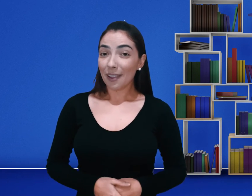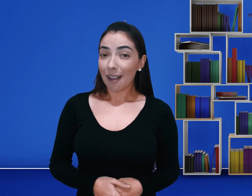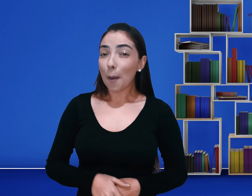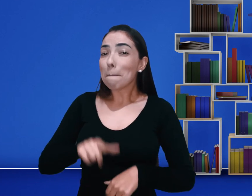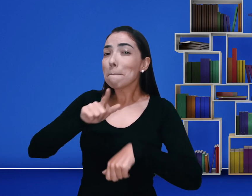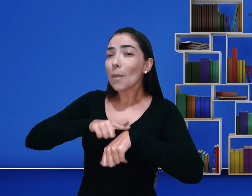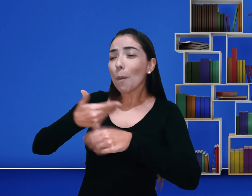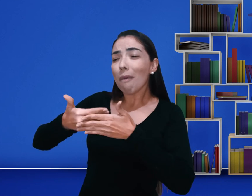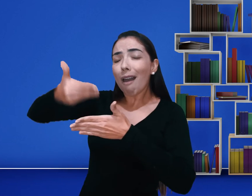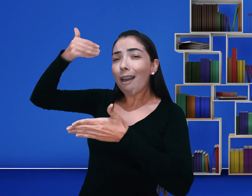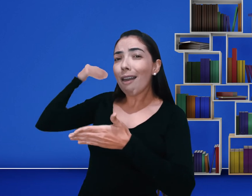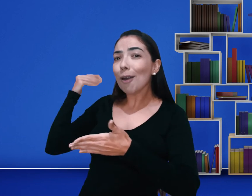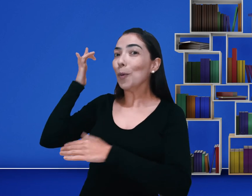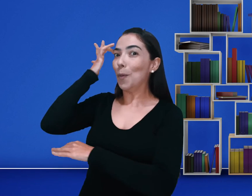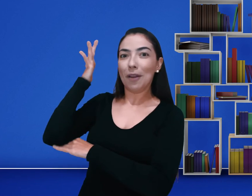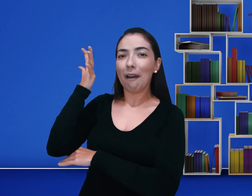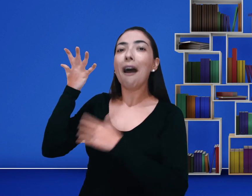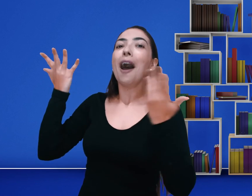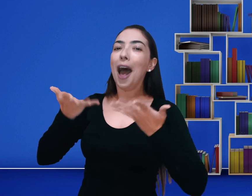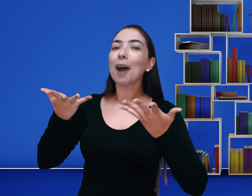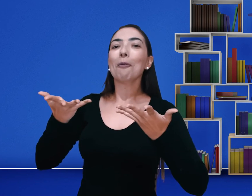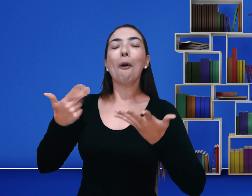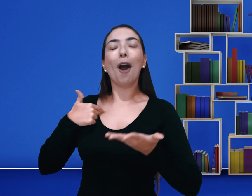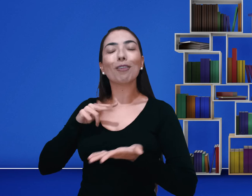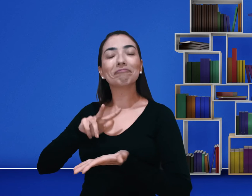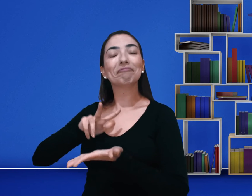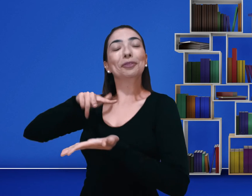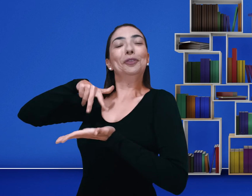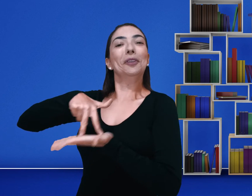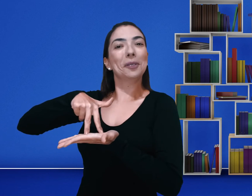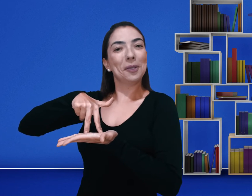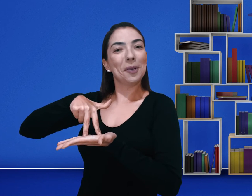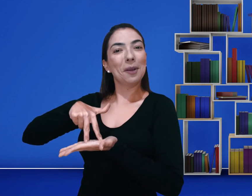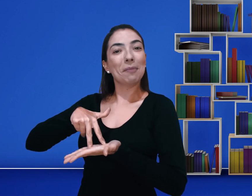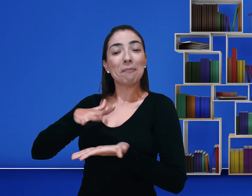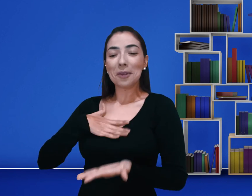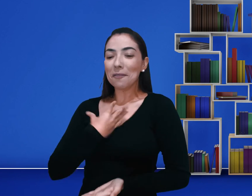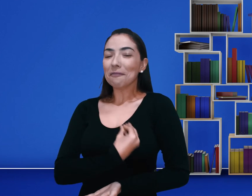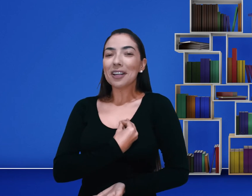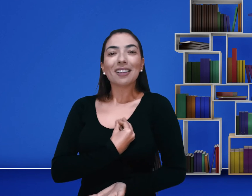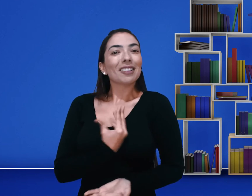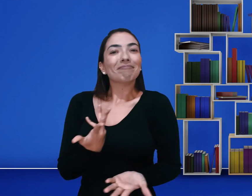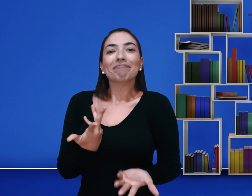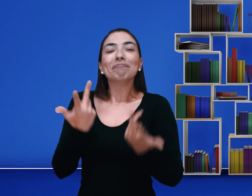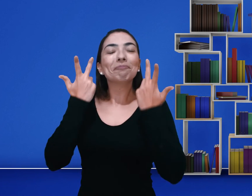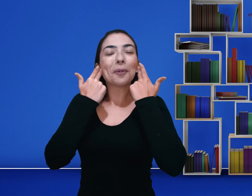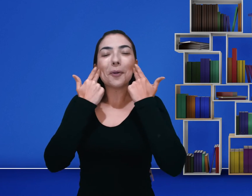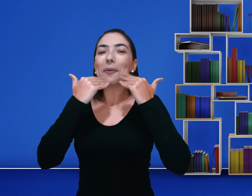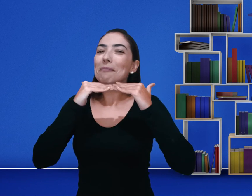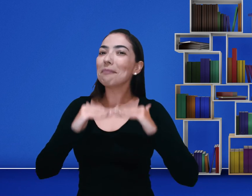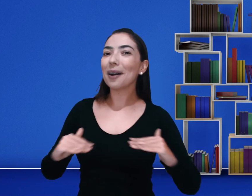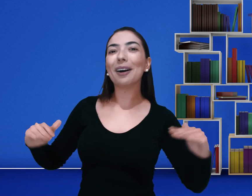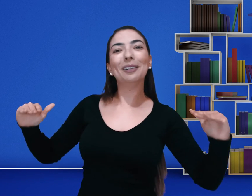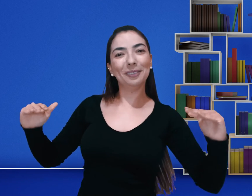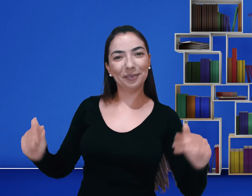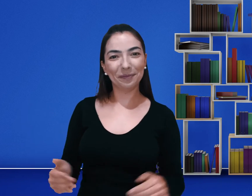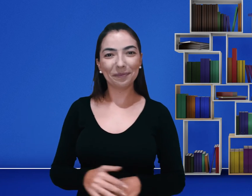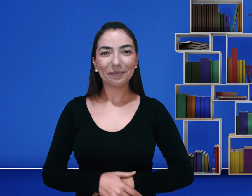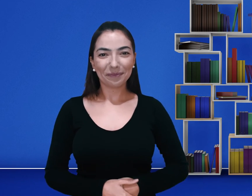No momento anterior, não era fácil. Mas agora eu me posiciono como surda e amo naturalmente